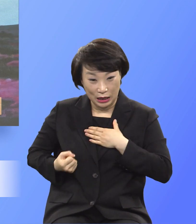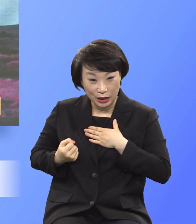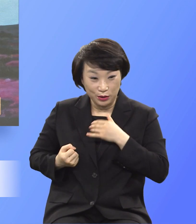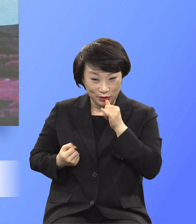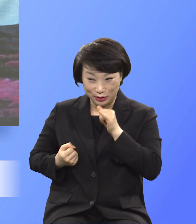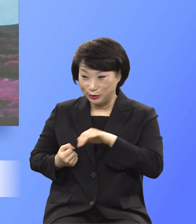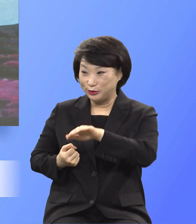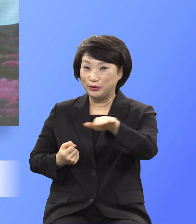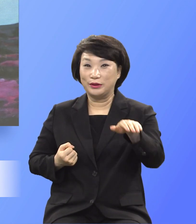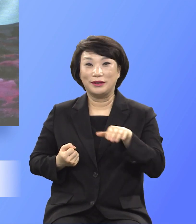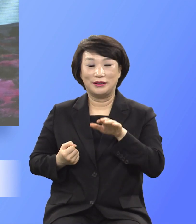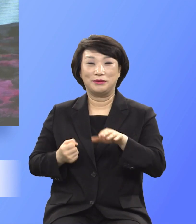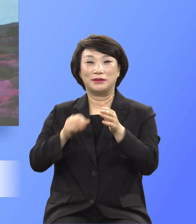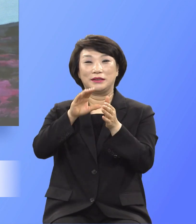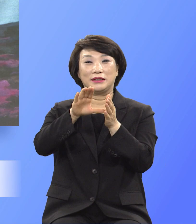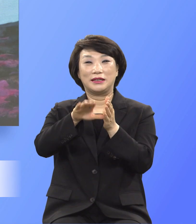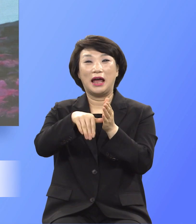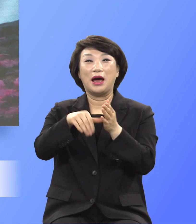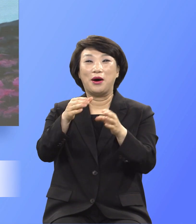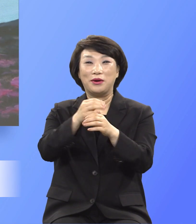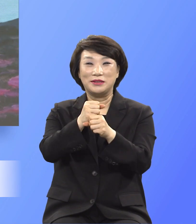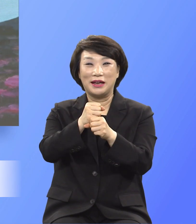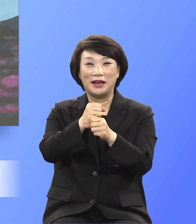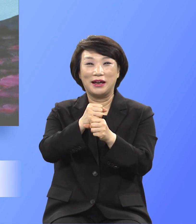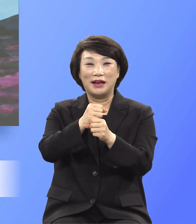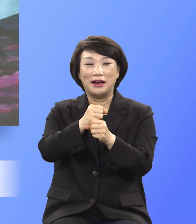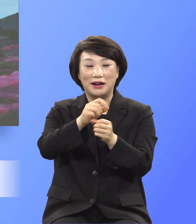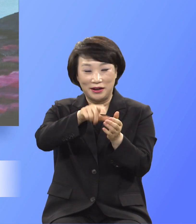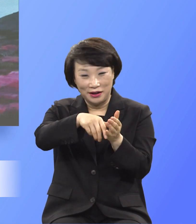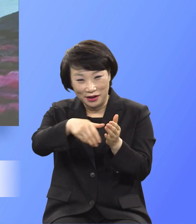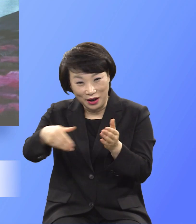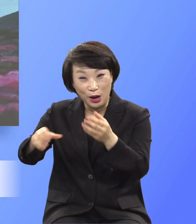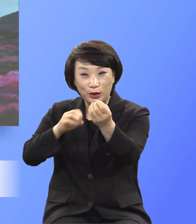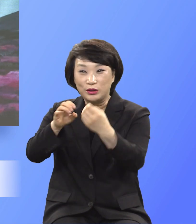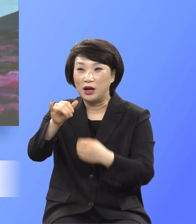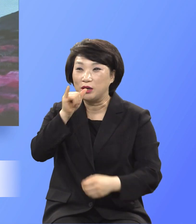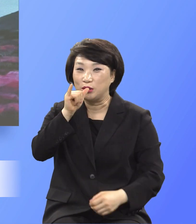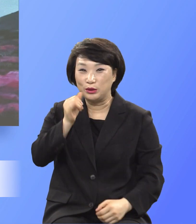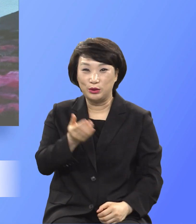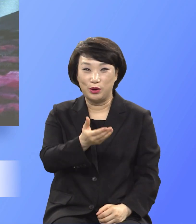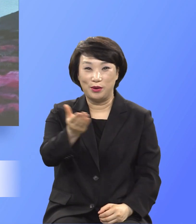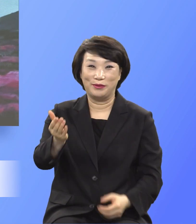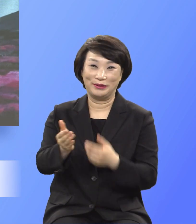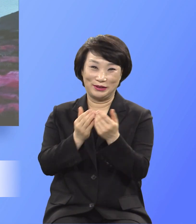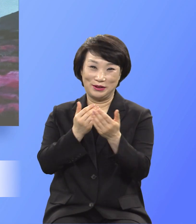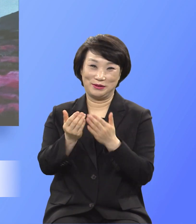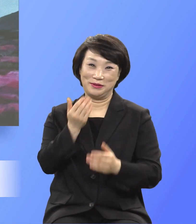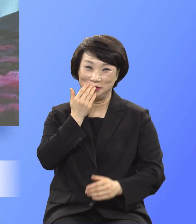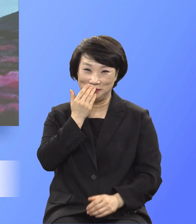어느 땐가 그 약속이 내게 실천되는 것을 경험하게 됩니다.